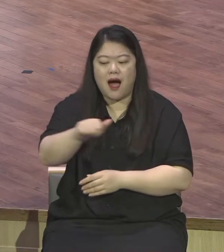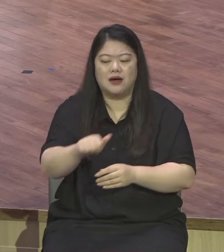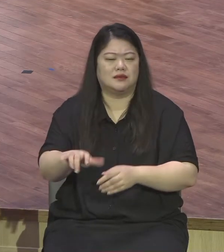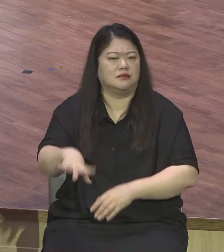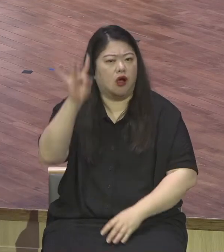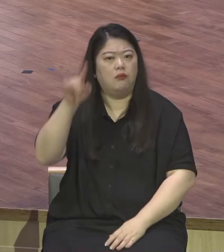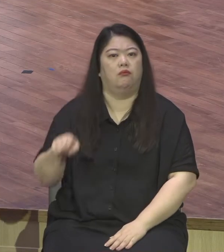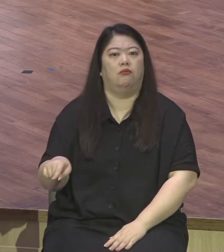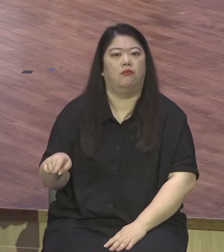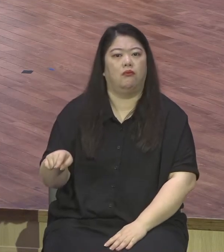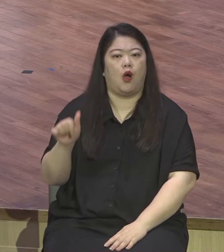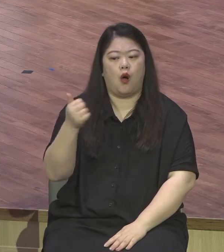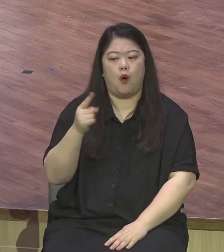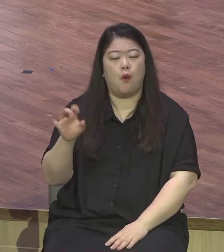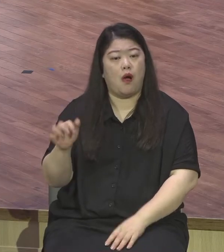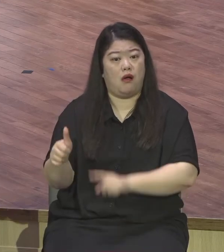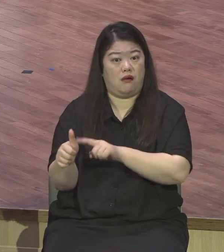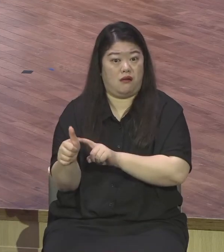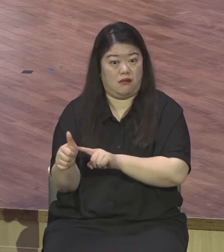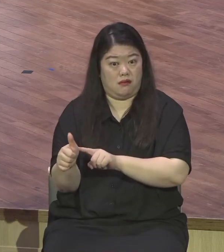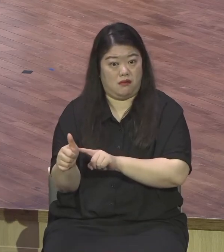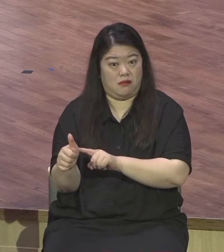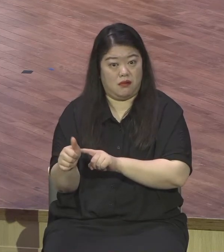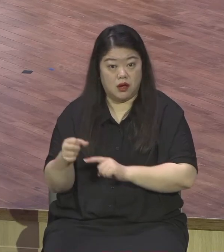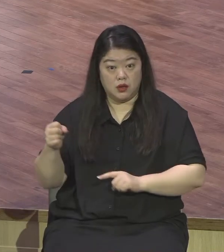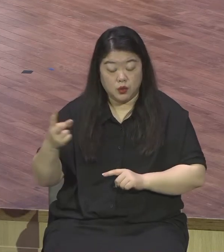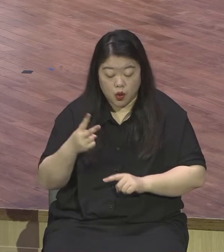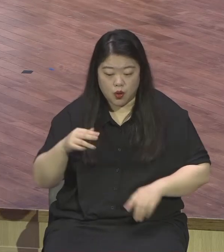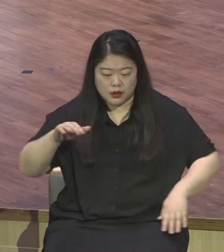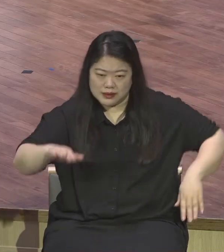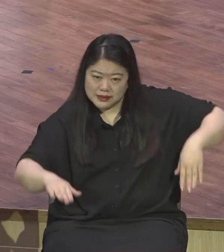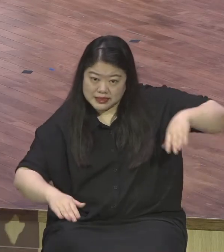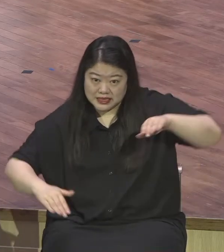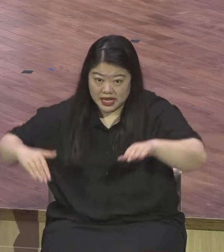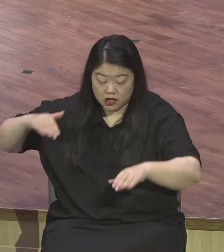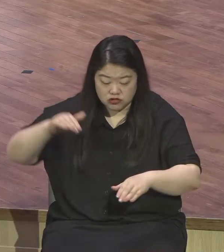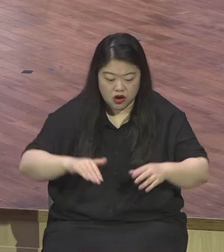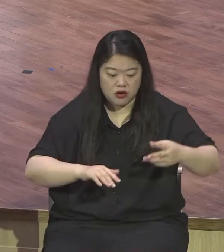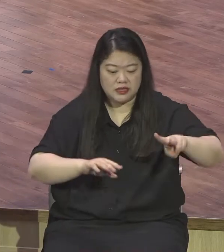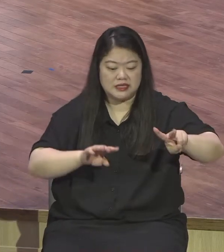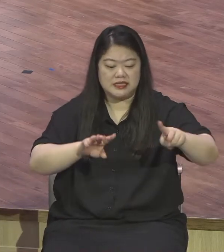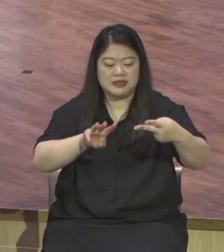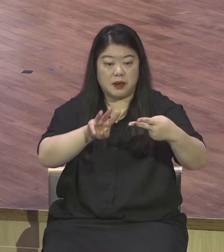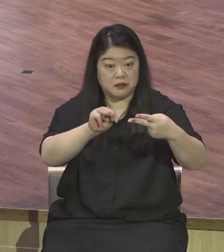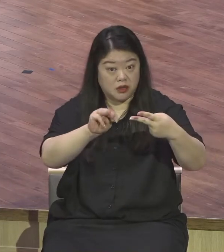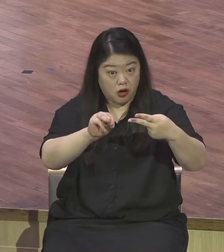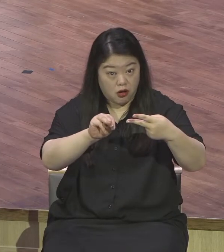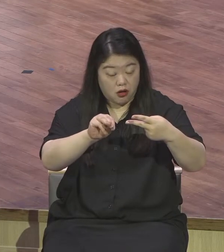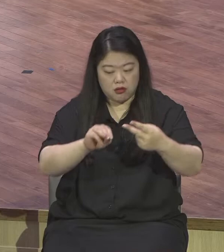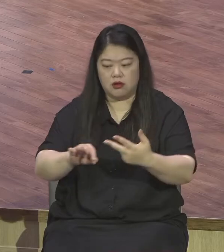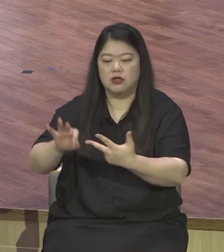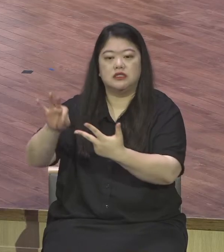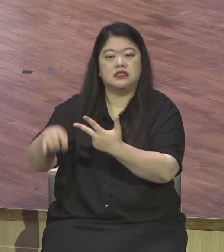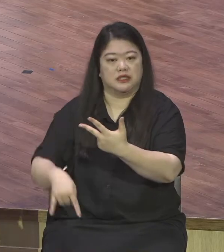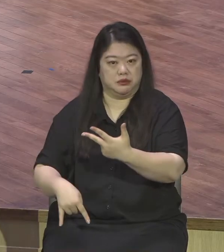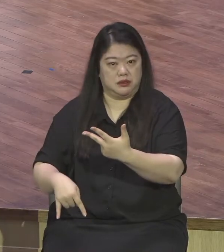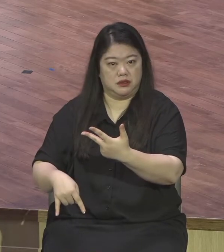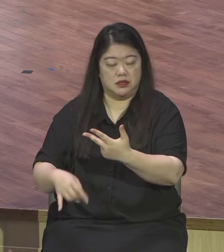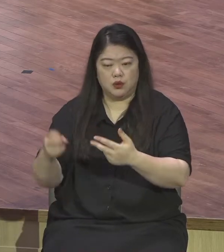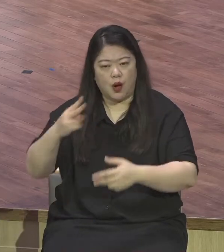했어요. 또 자유형 200m에서 7위를 했습니다. 한국 신기록 아시아